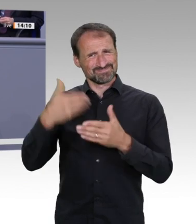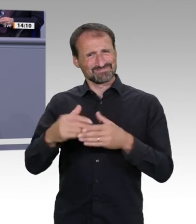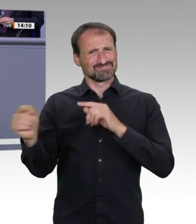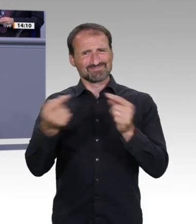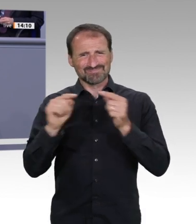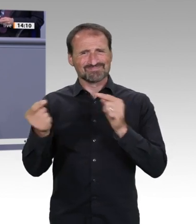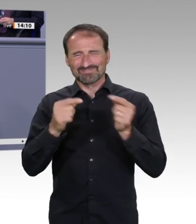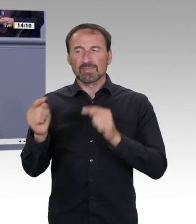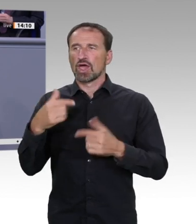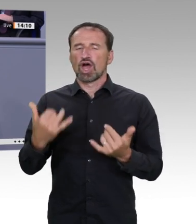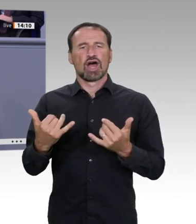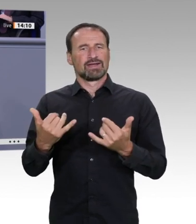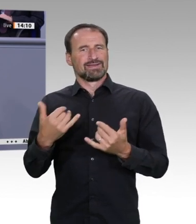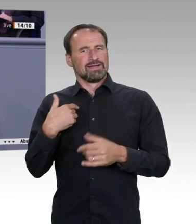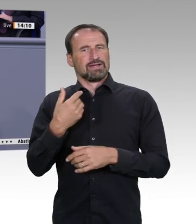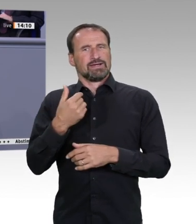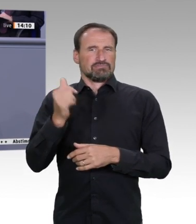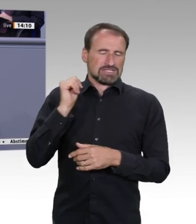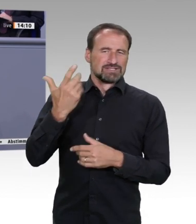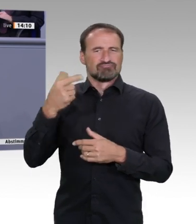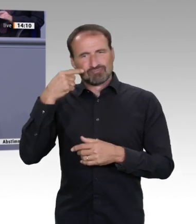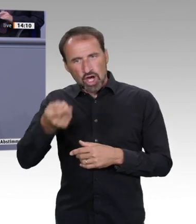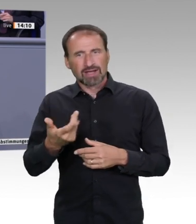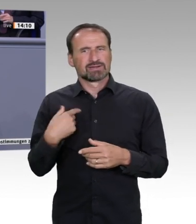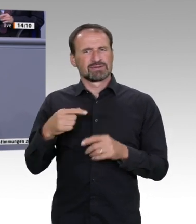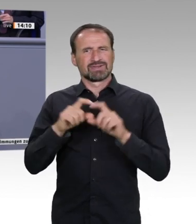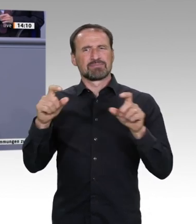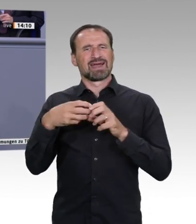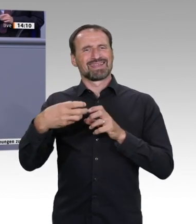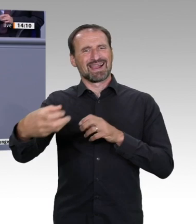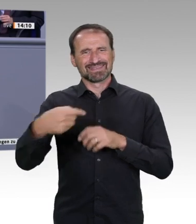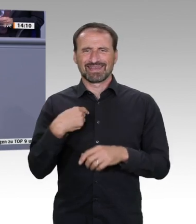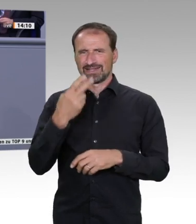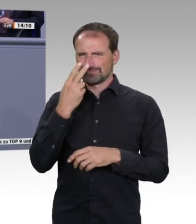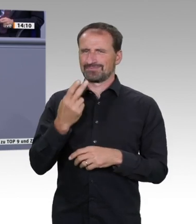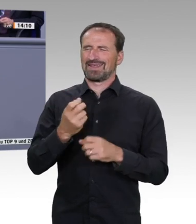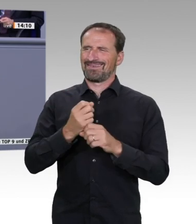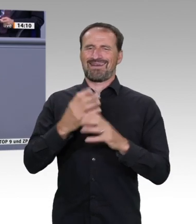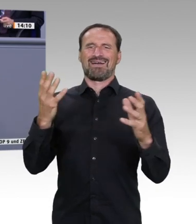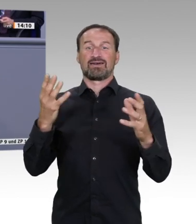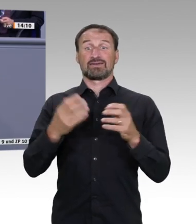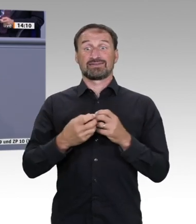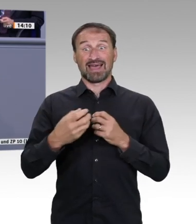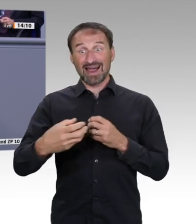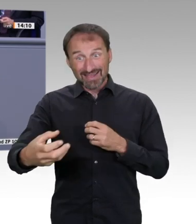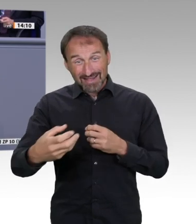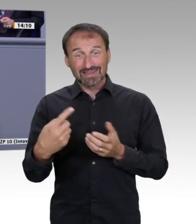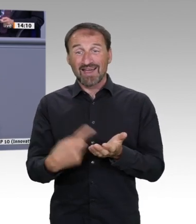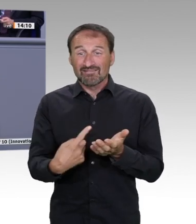Thema Impfstoff betrifft. Die Impfstoffinitiative Gavi beispielsweise oder die Forschungskooperationen von